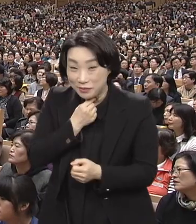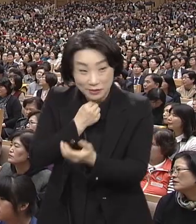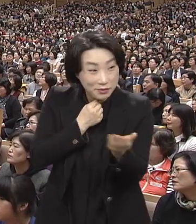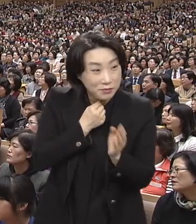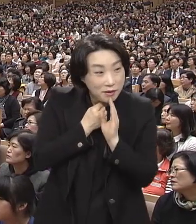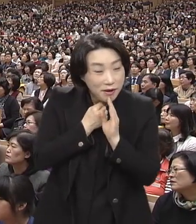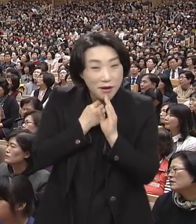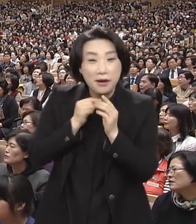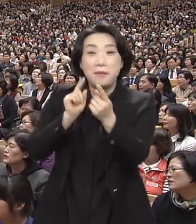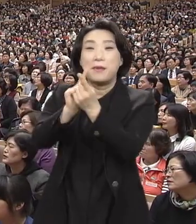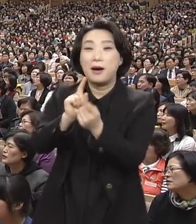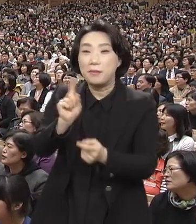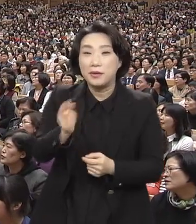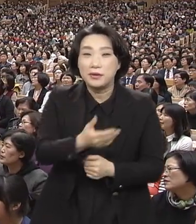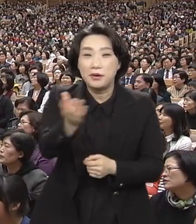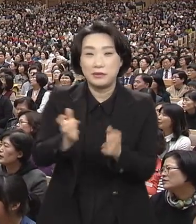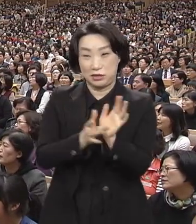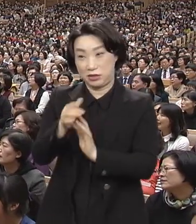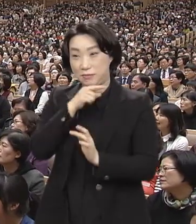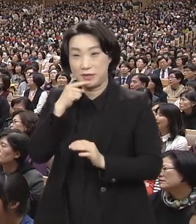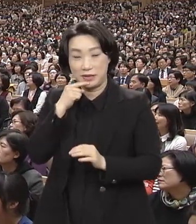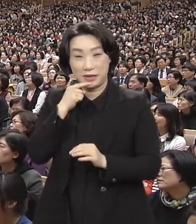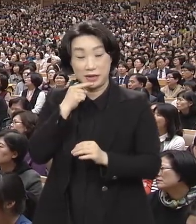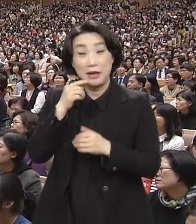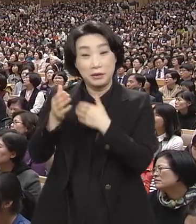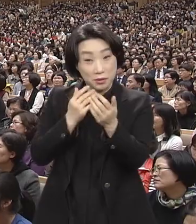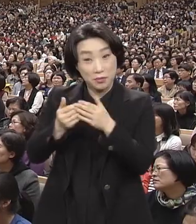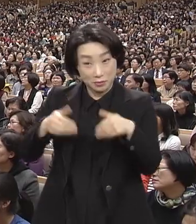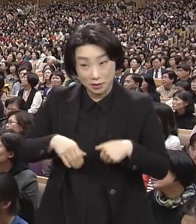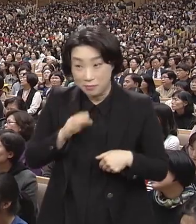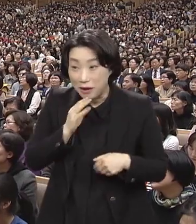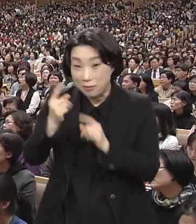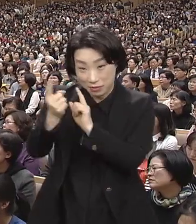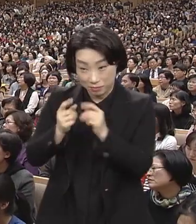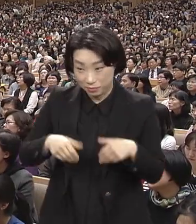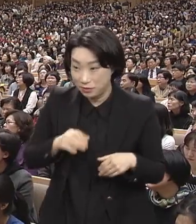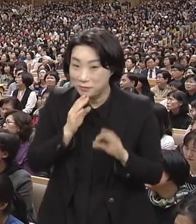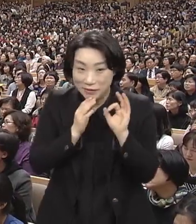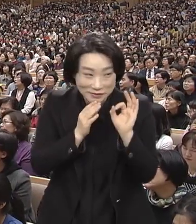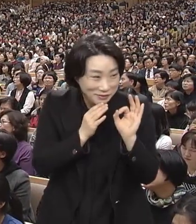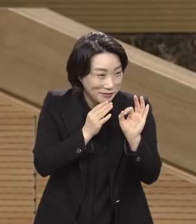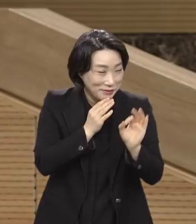만나요 시작 예수 피 아멘 그러면